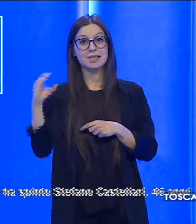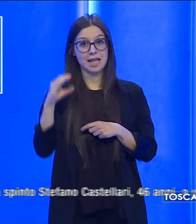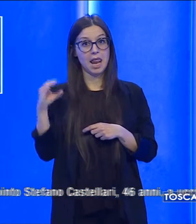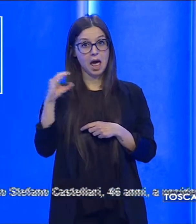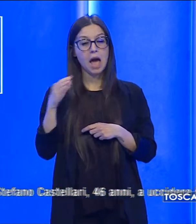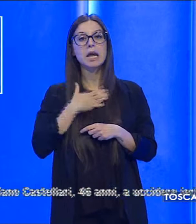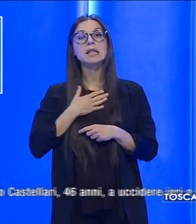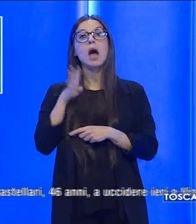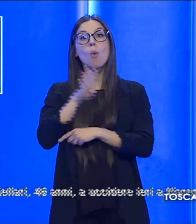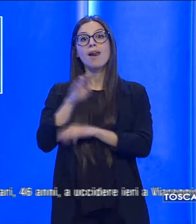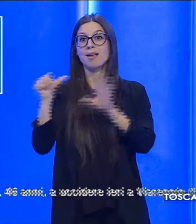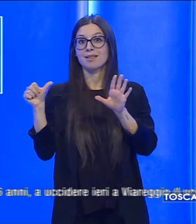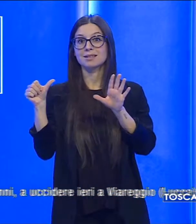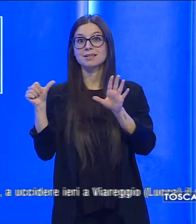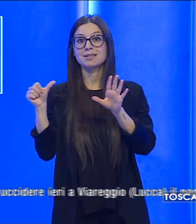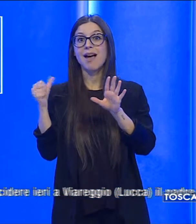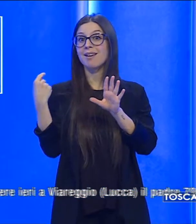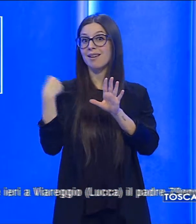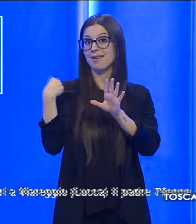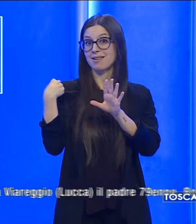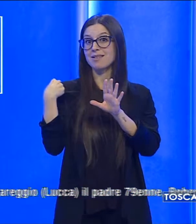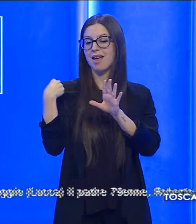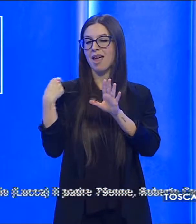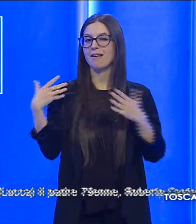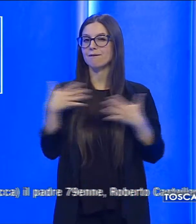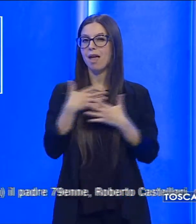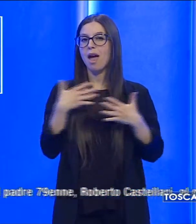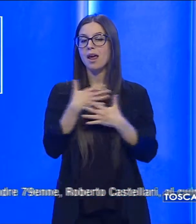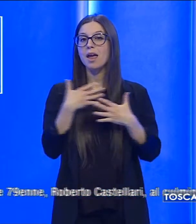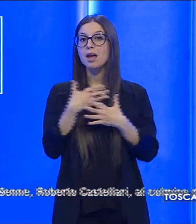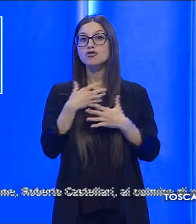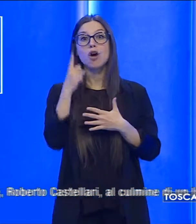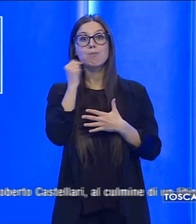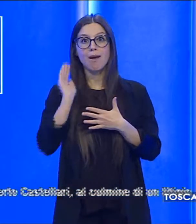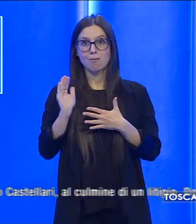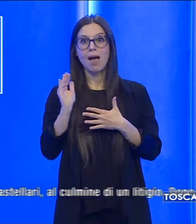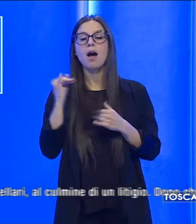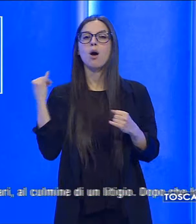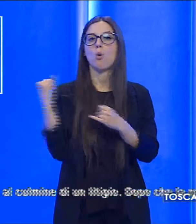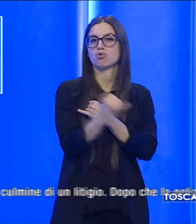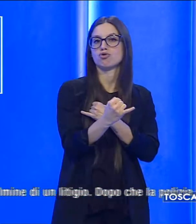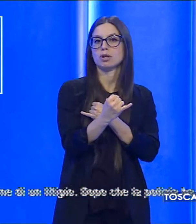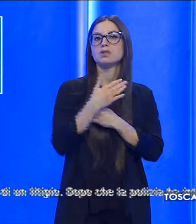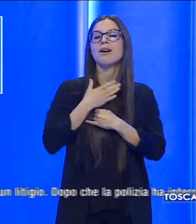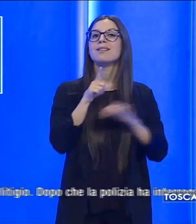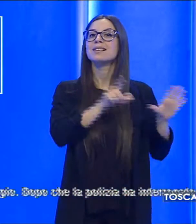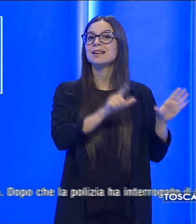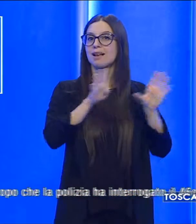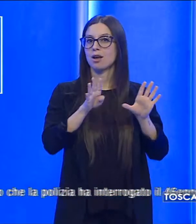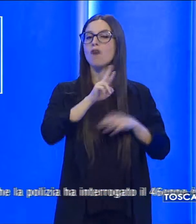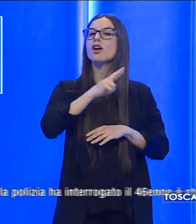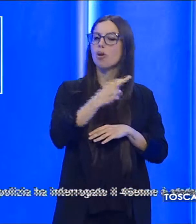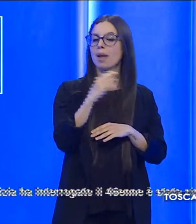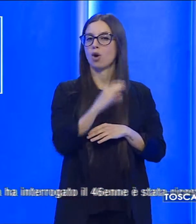46 anni, a uccidere ieri a Viareggio il padre, 79enne, Roberto Castellari,